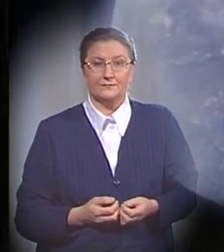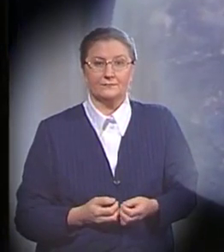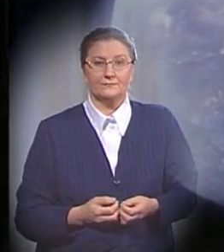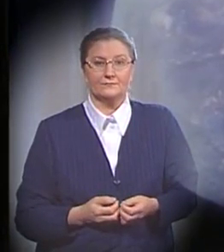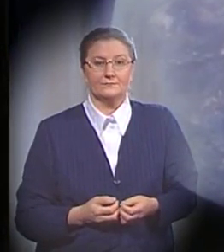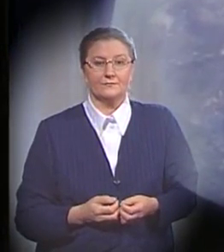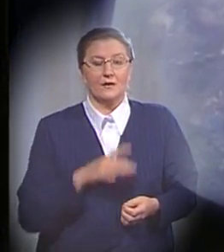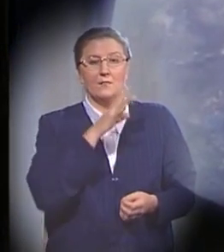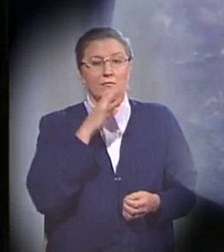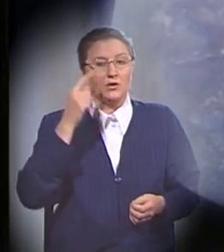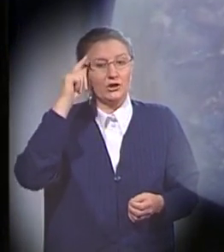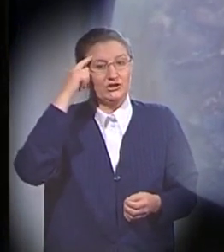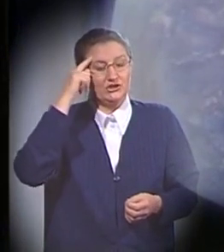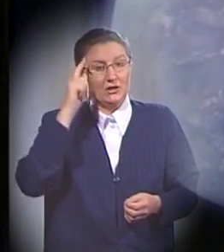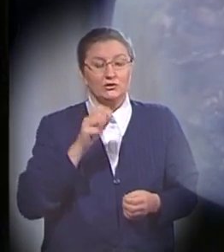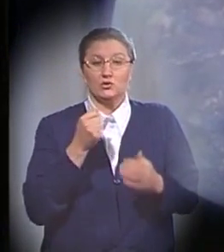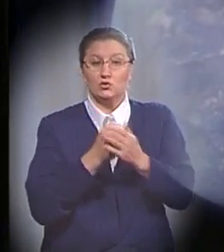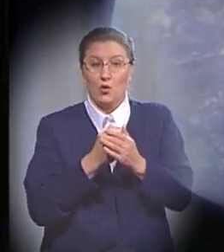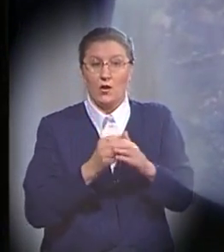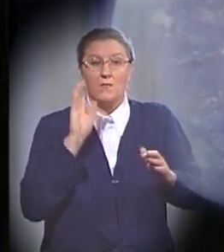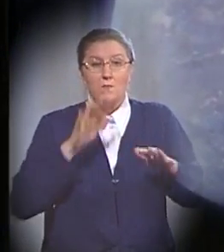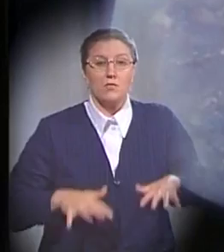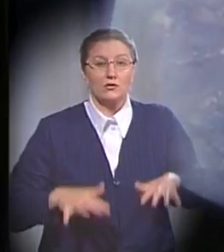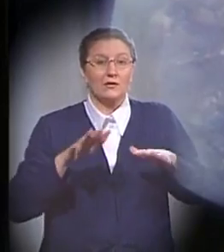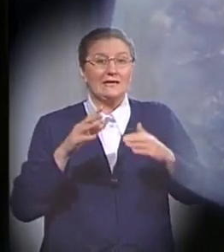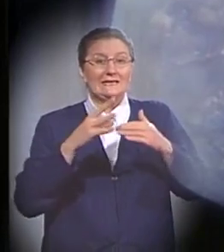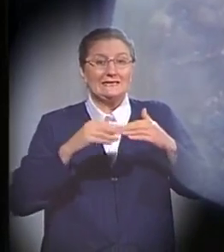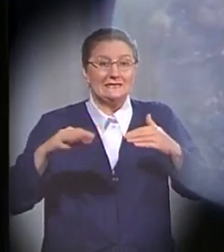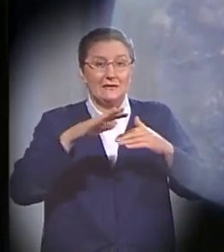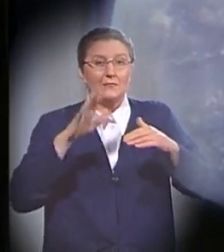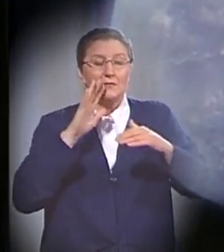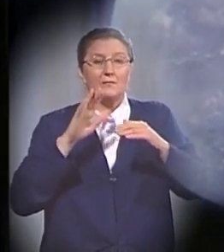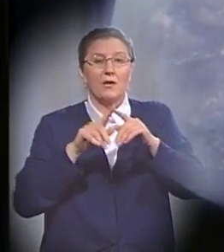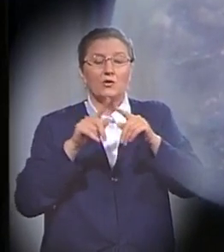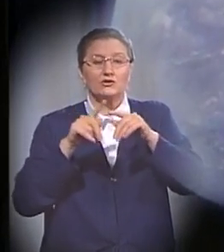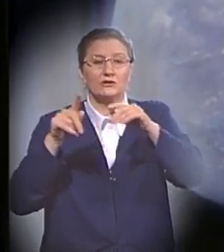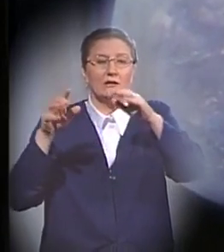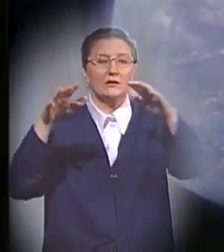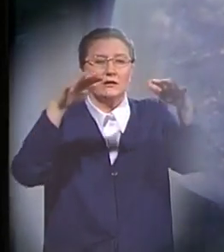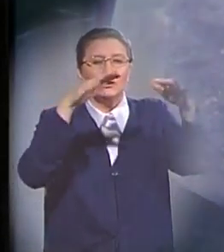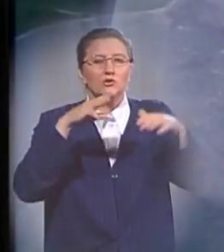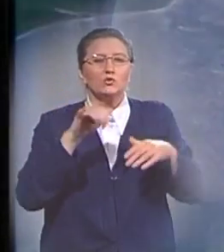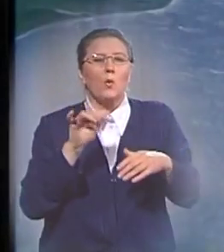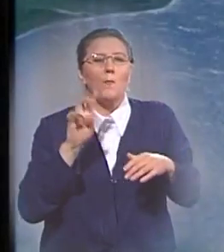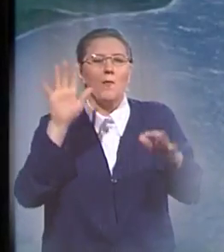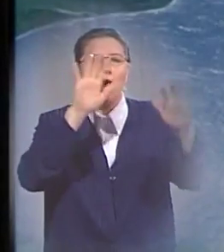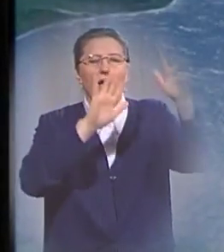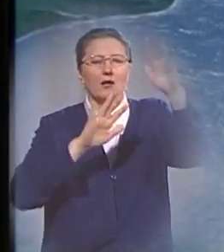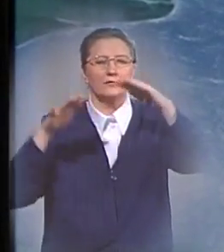Многие считают, что до потопа землю покрывал огромный прозрачный свод из тумана, который поместил на небо